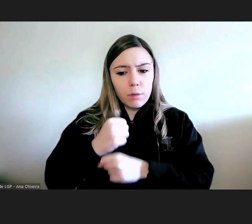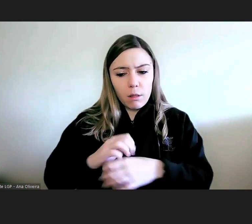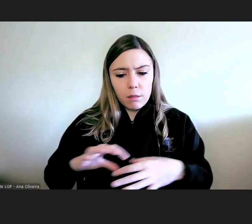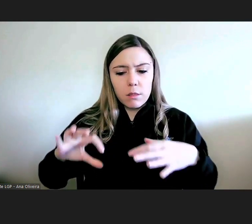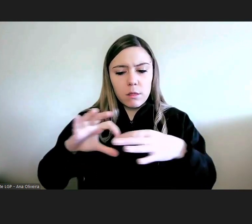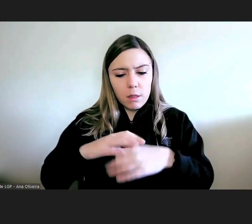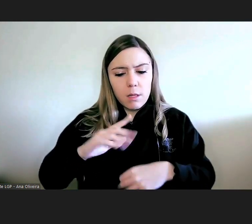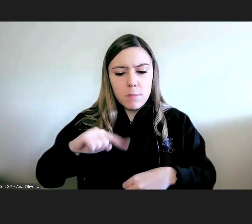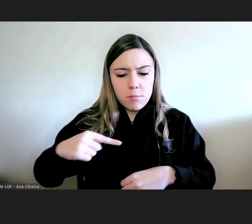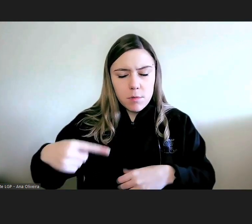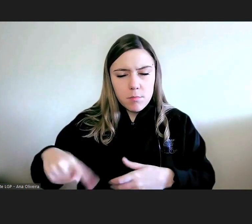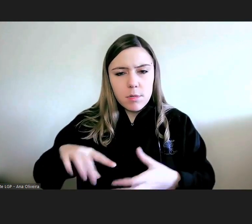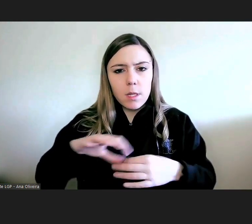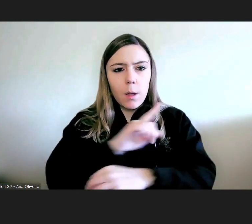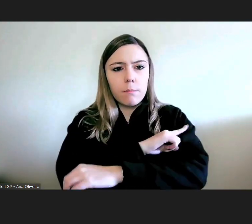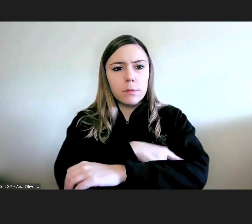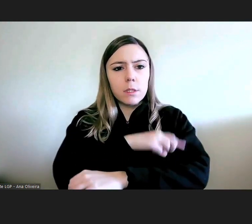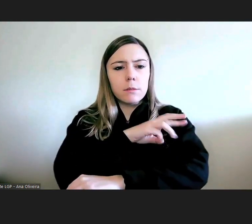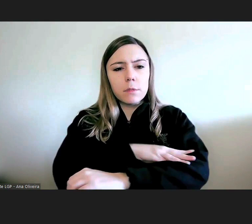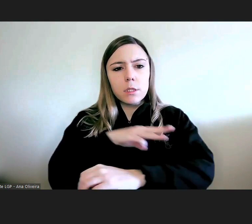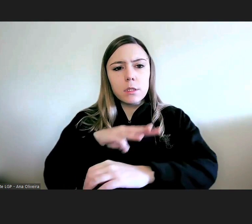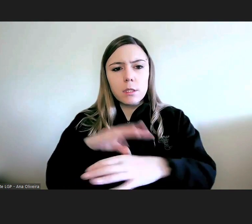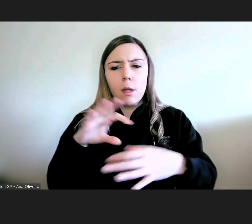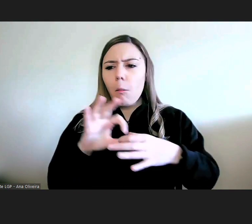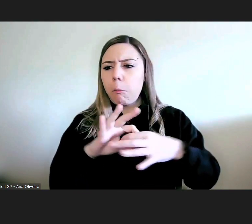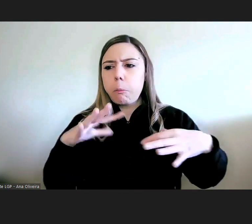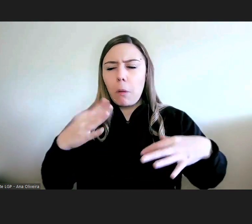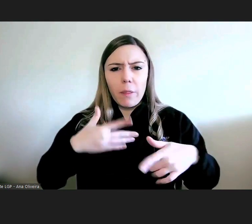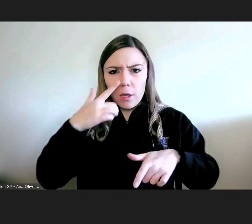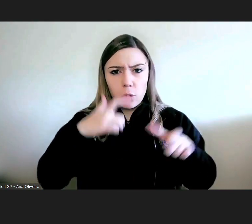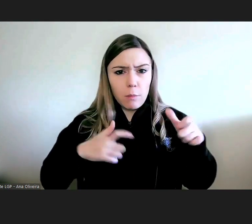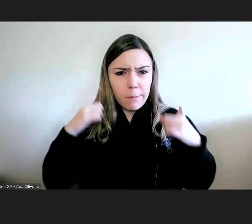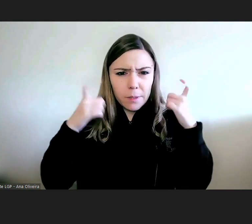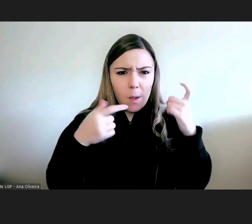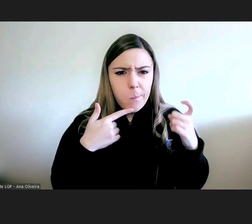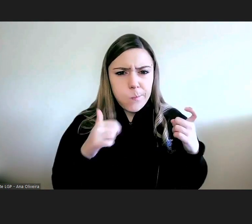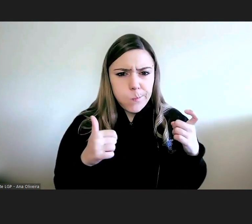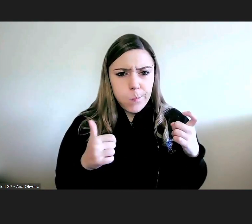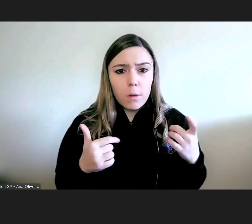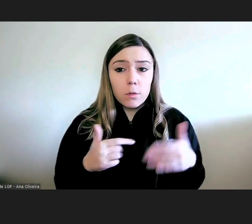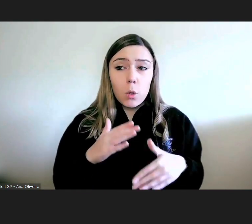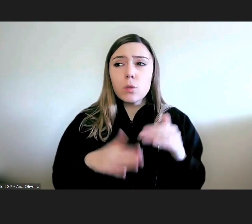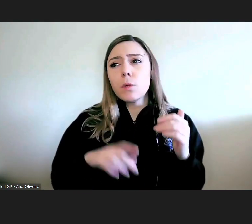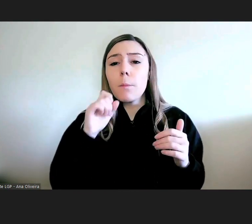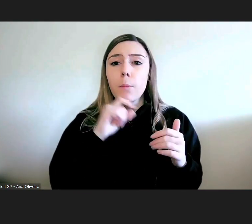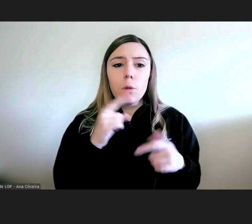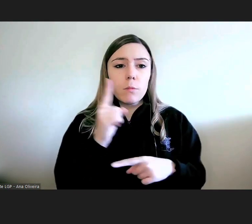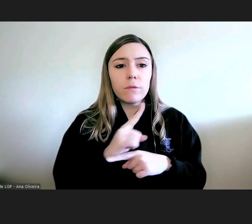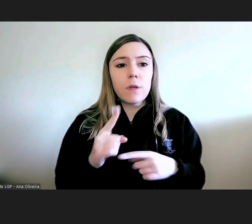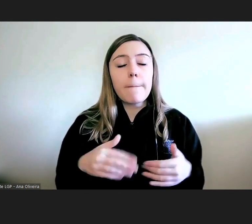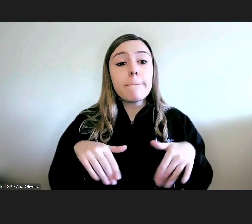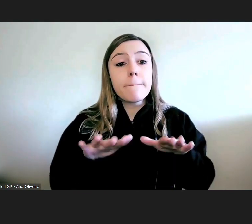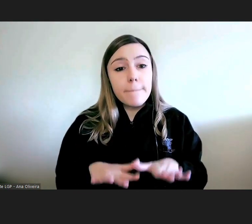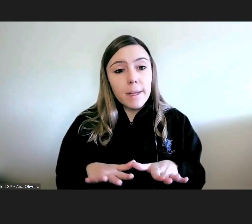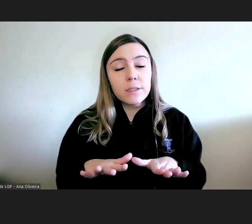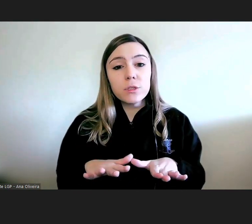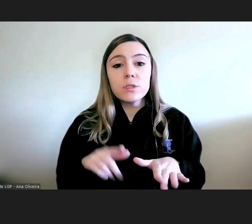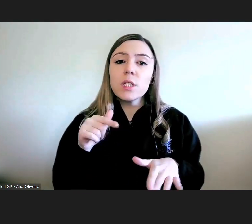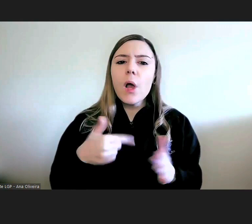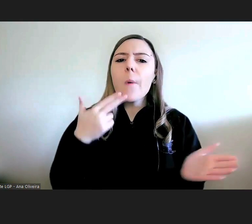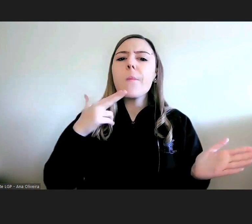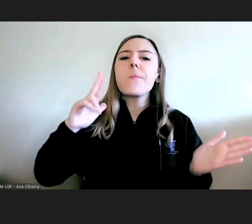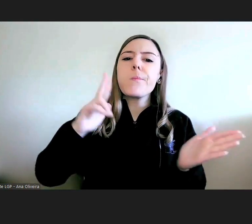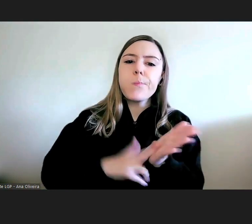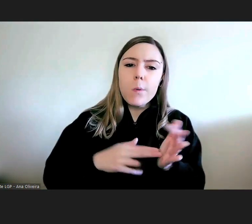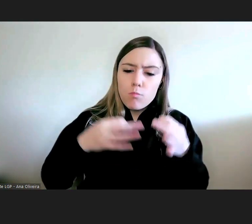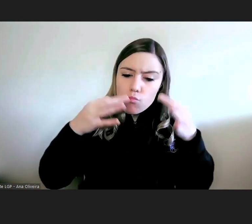administração não tem nada a ver com os direitos humanos ou seja enfim pode acontecer uma vez mas que não é uma realidade